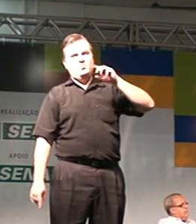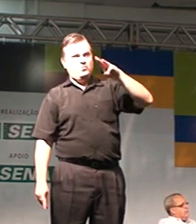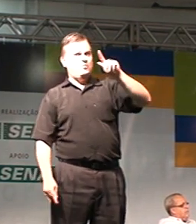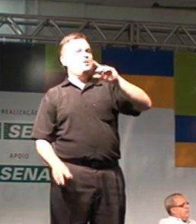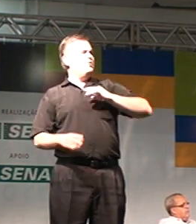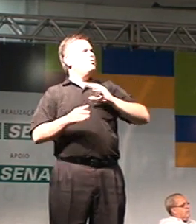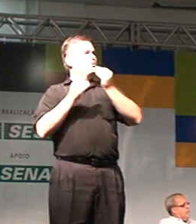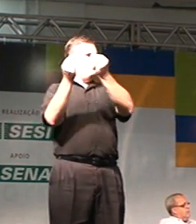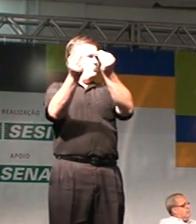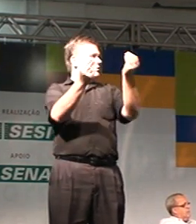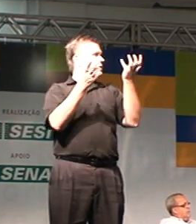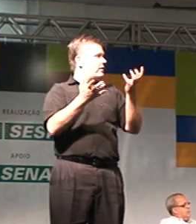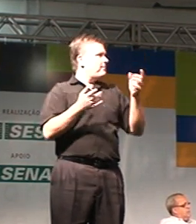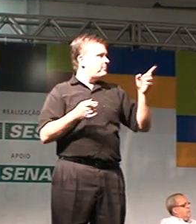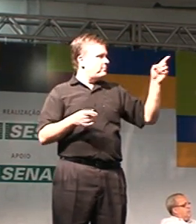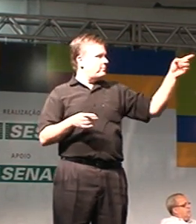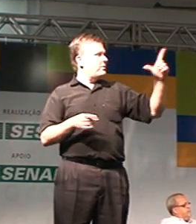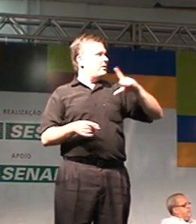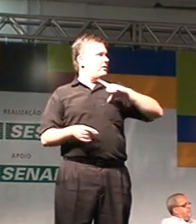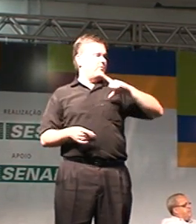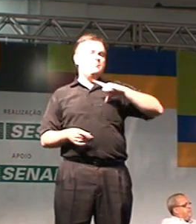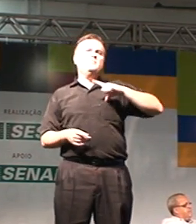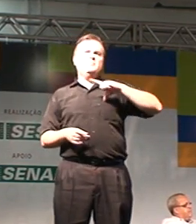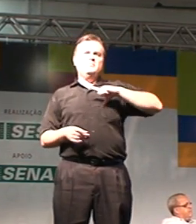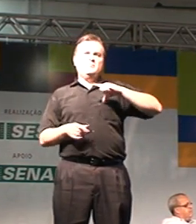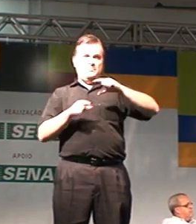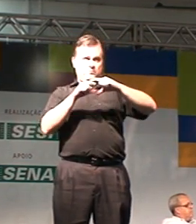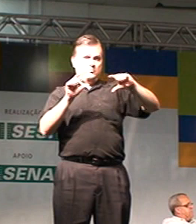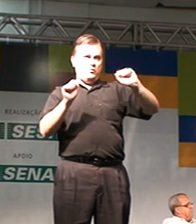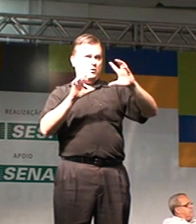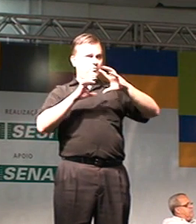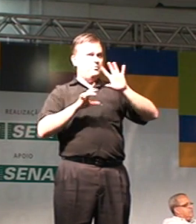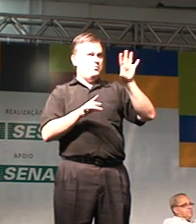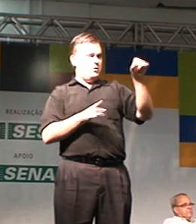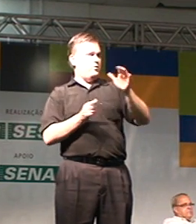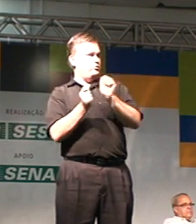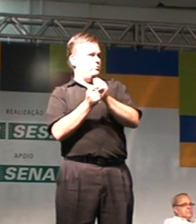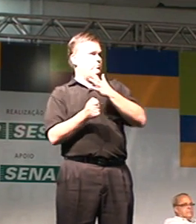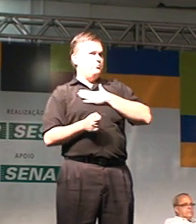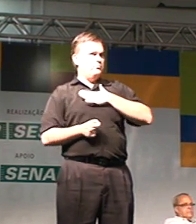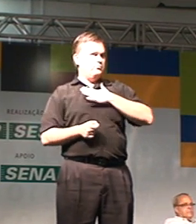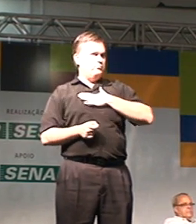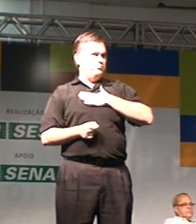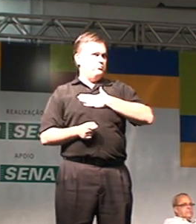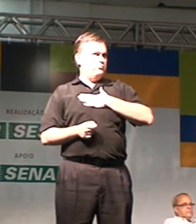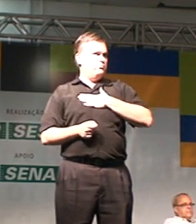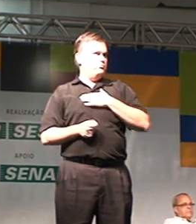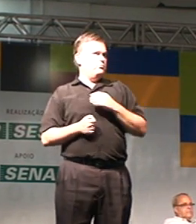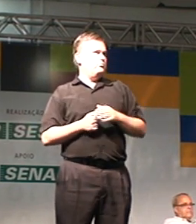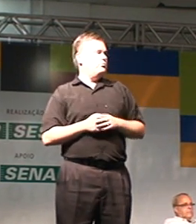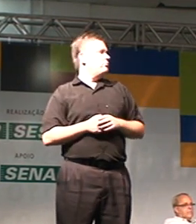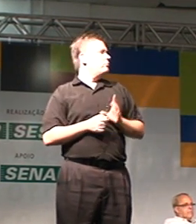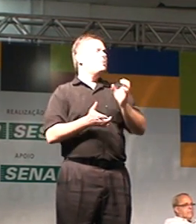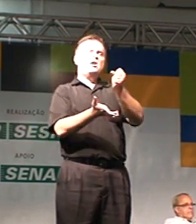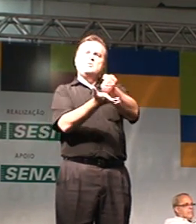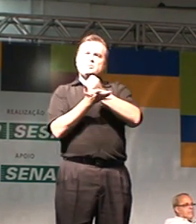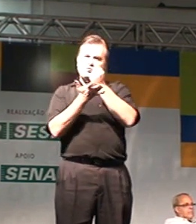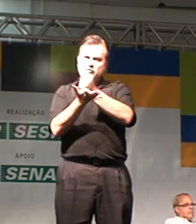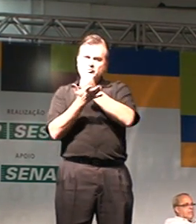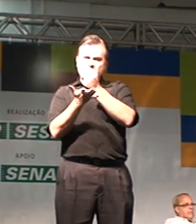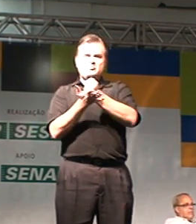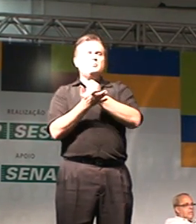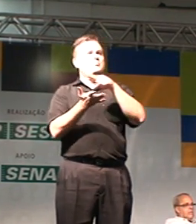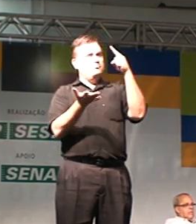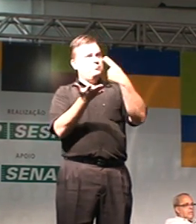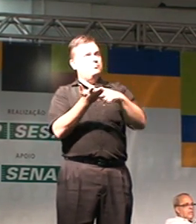esses adesivos, quem quiser, vem aqui, vem pegar comigo depois. Não sei se tem mais, vai contigo, Virão. Vem. Nos ajudem nessa campanha,